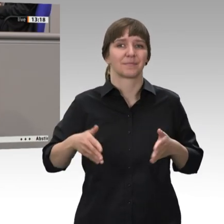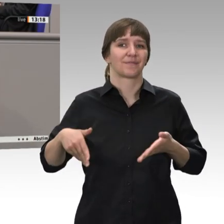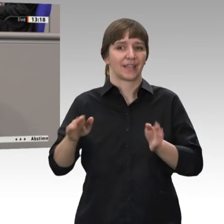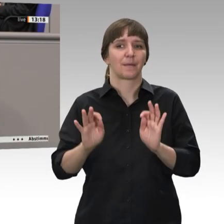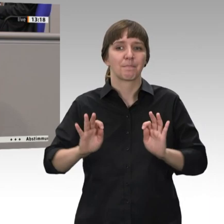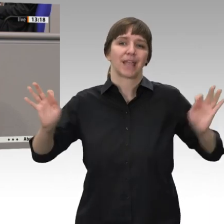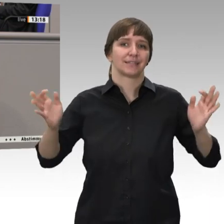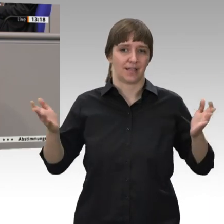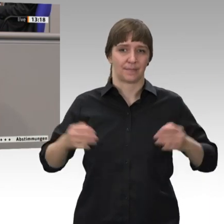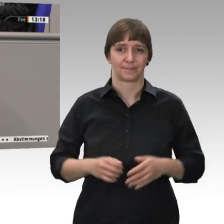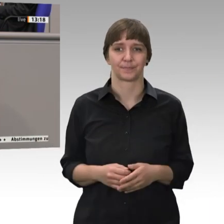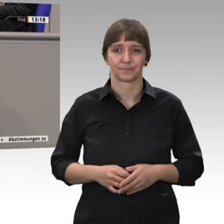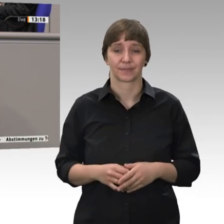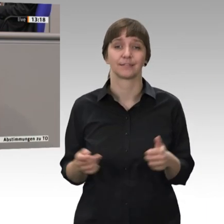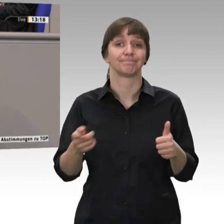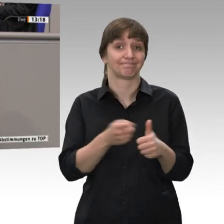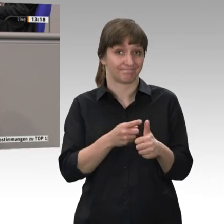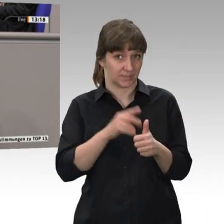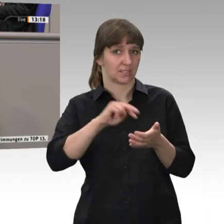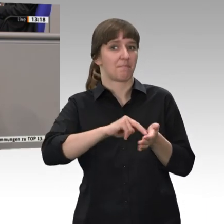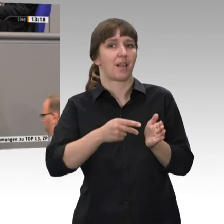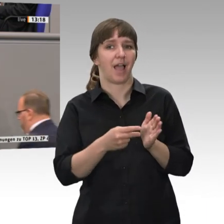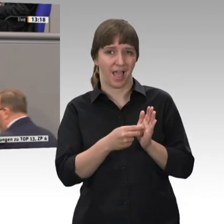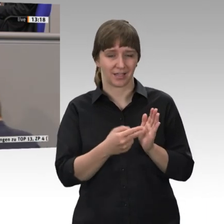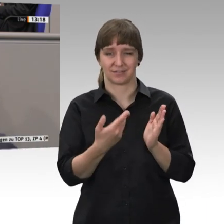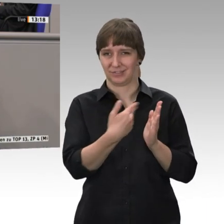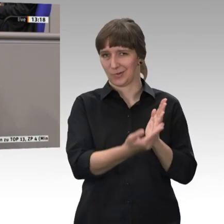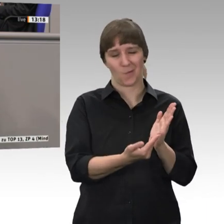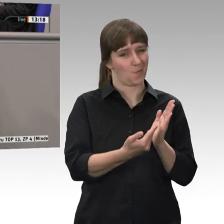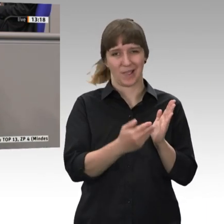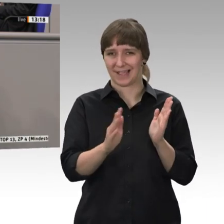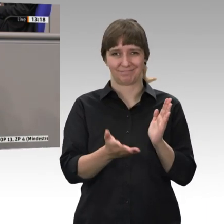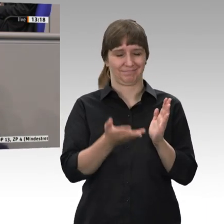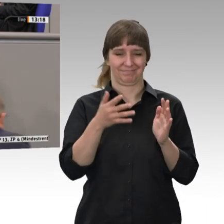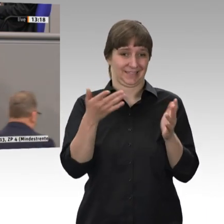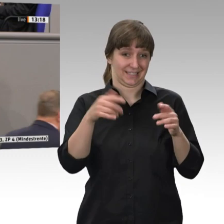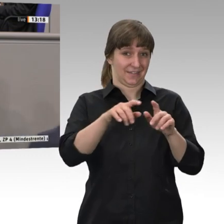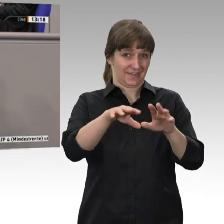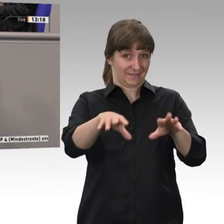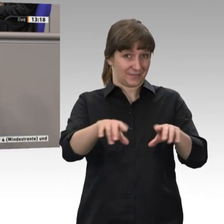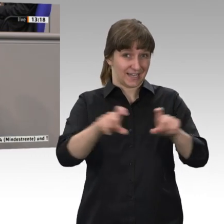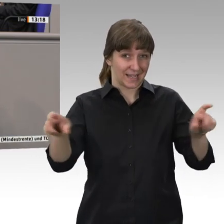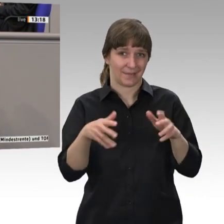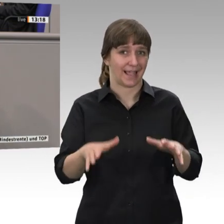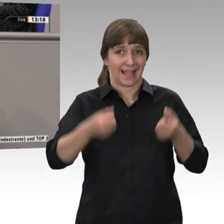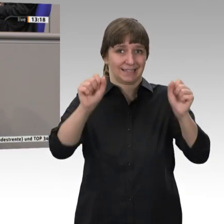Erstens sind Ihre Pläne existenzbedrohend, denn sie gefährden kurzfristig die Rettung von Unternehmen. Sie sind die und die aktuell unverschuldet